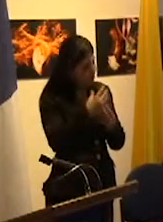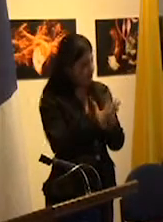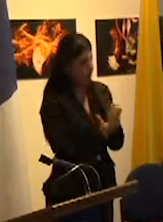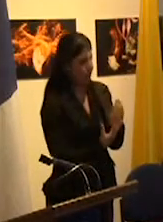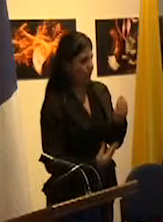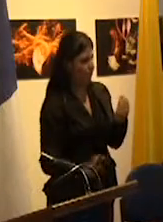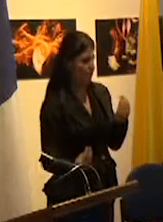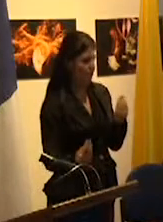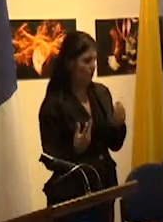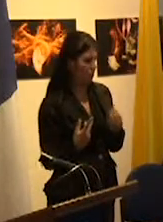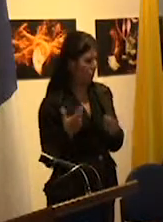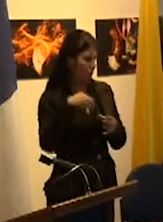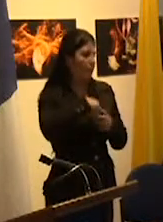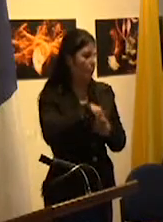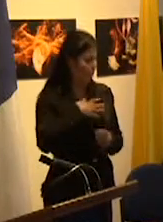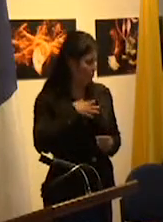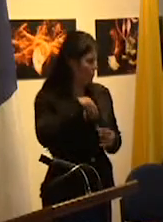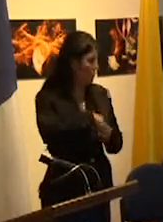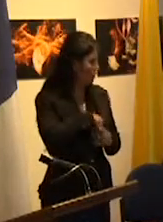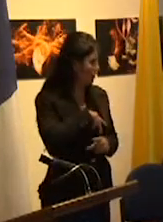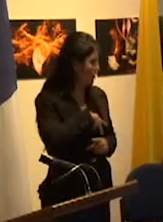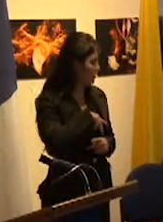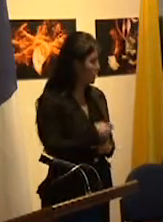la categoría de pertenencia